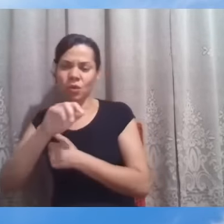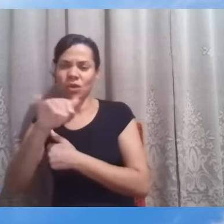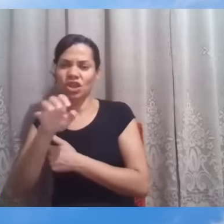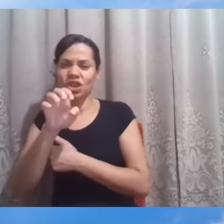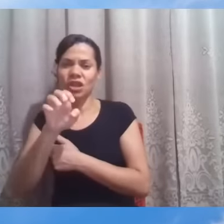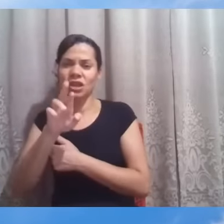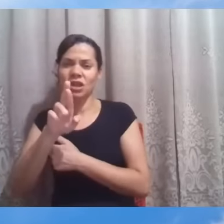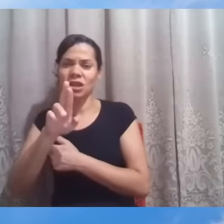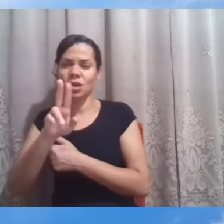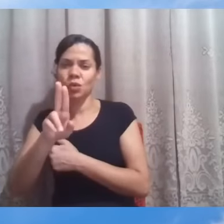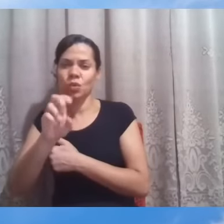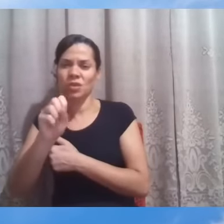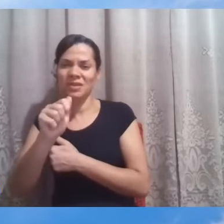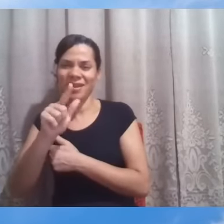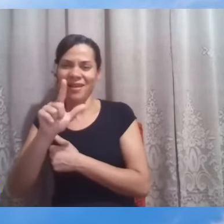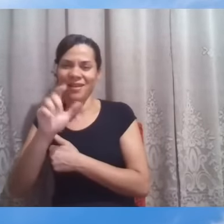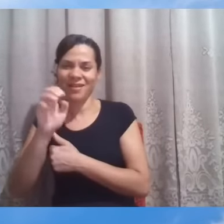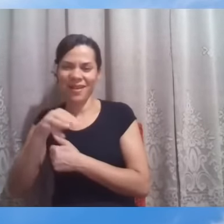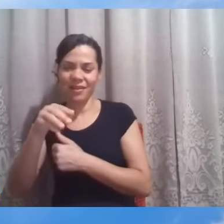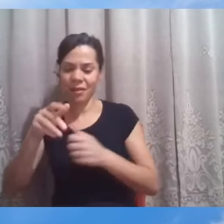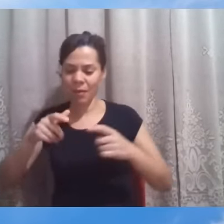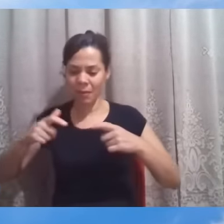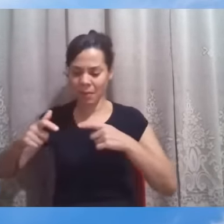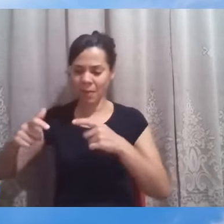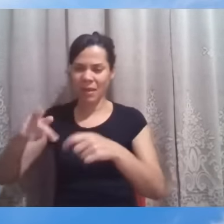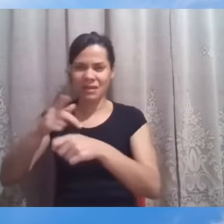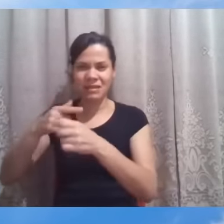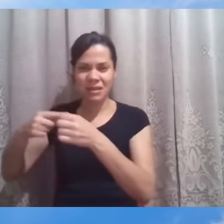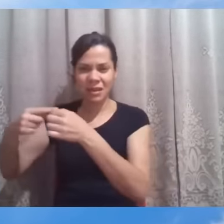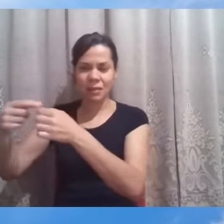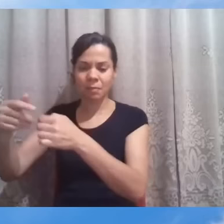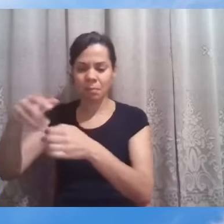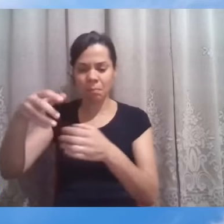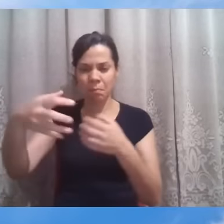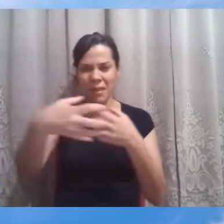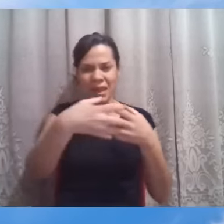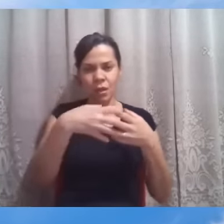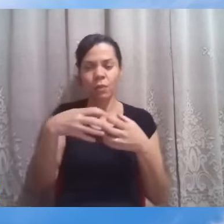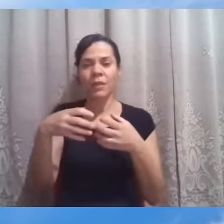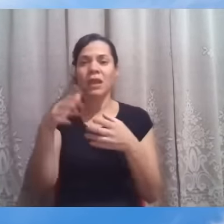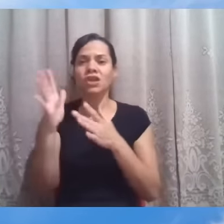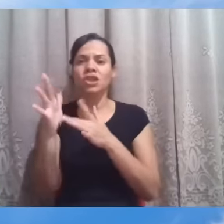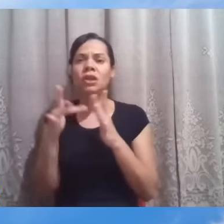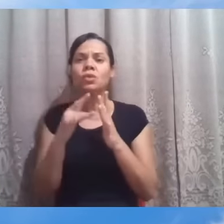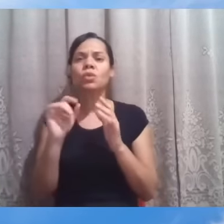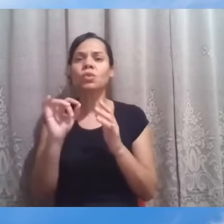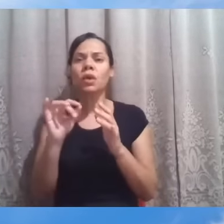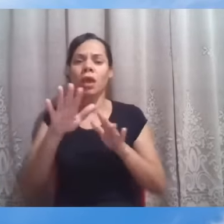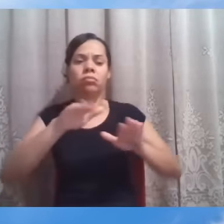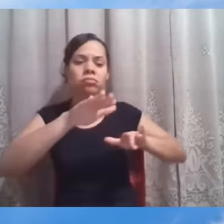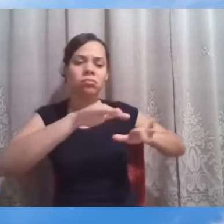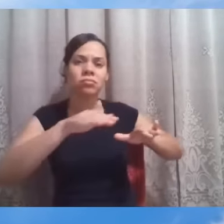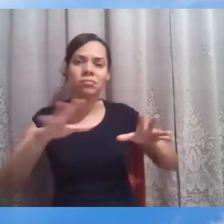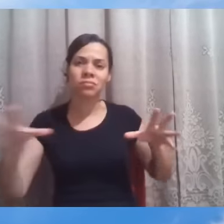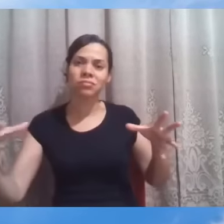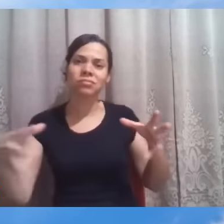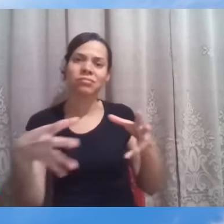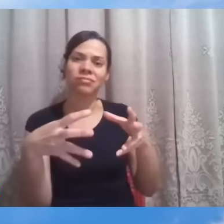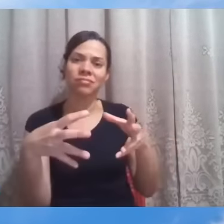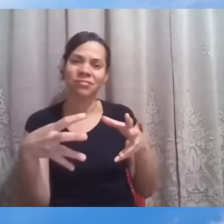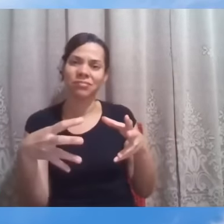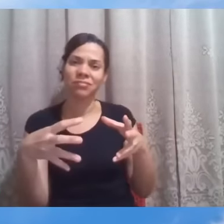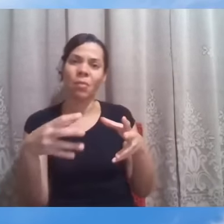Jesus concentra a sua atuação junto ao povo que havia recebido a primeira revelação.